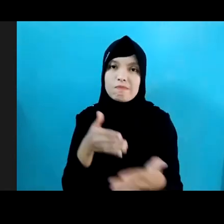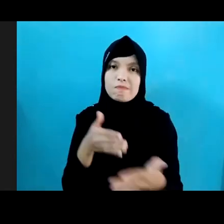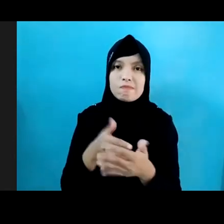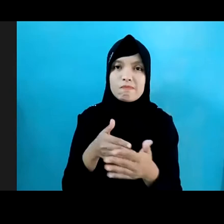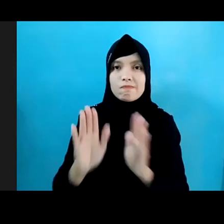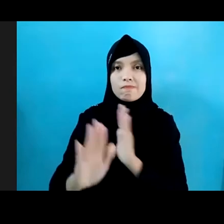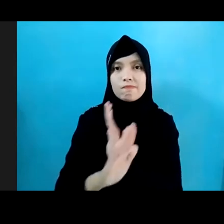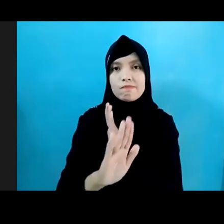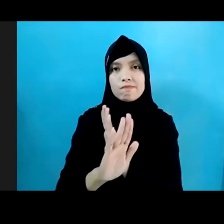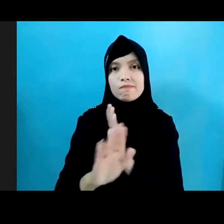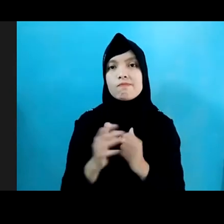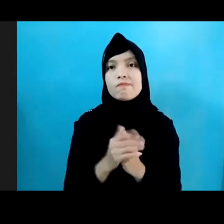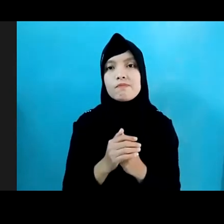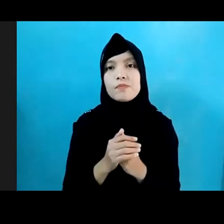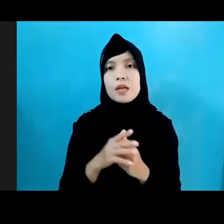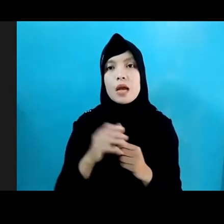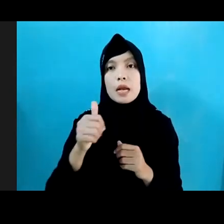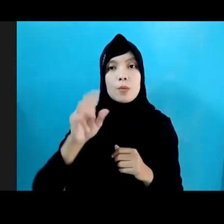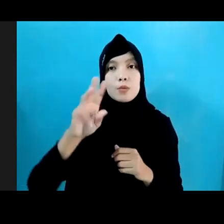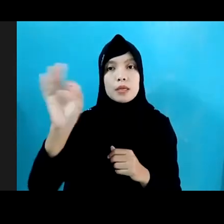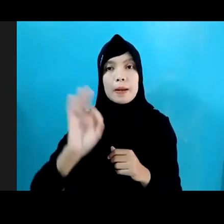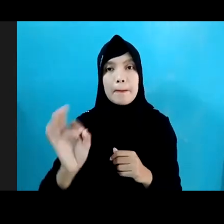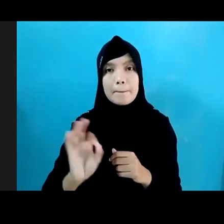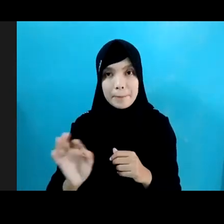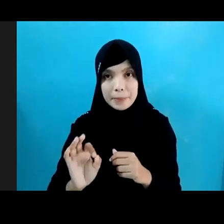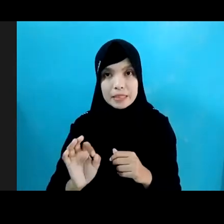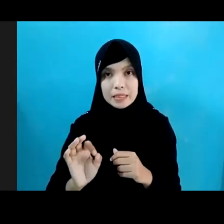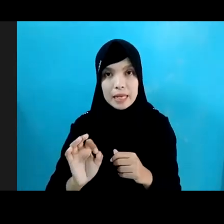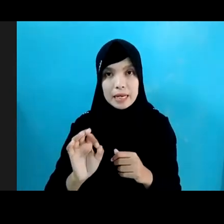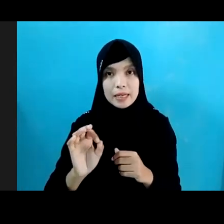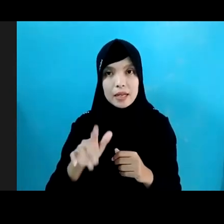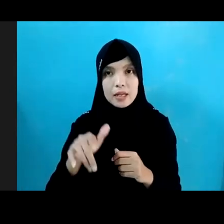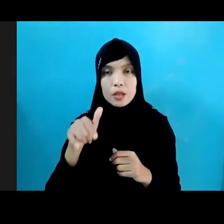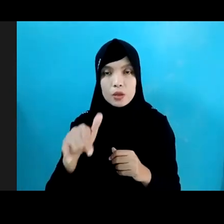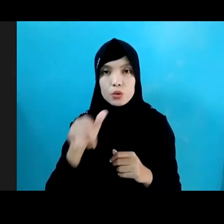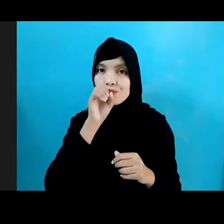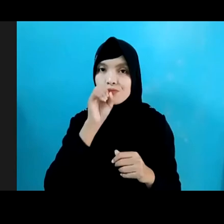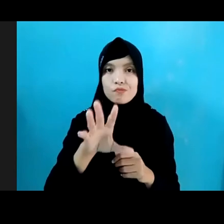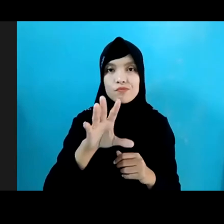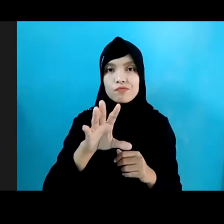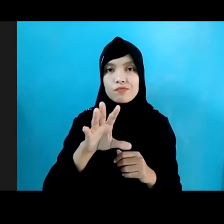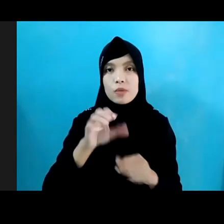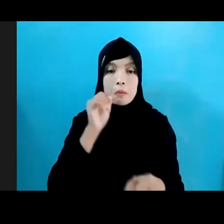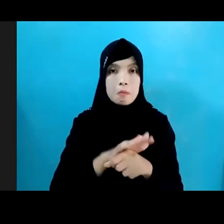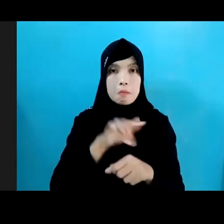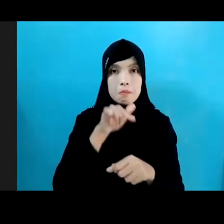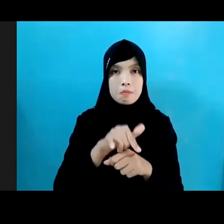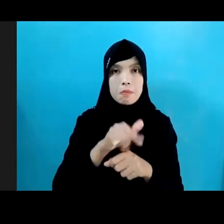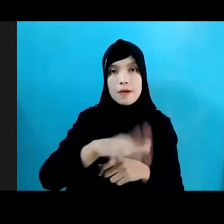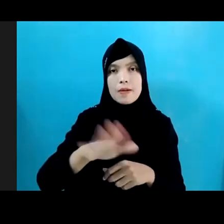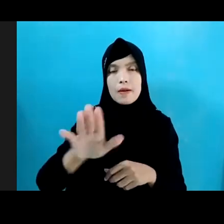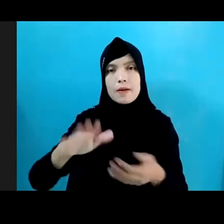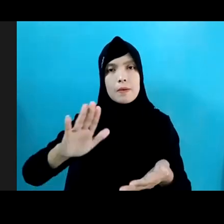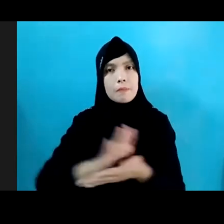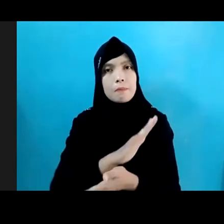63% Responden Dari Total 48 Orang Menyatakan Bahwa Selama Pandemi Anak-anak Berpeluang Lebih